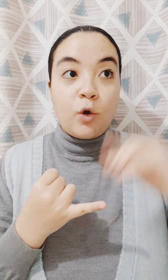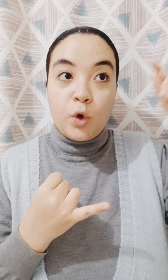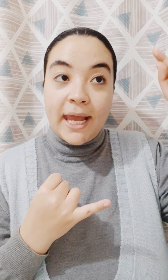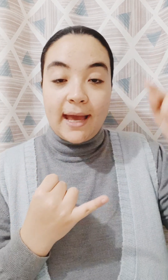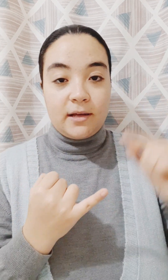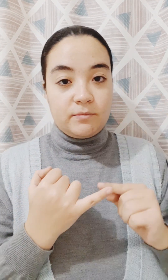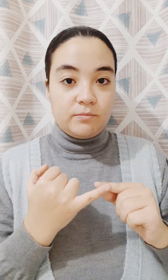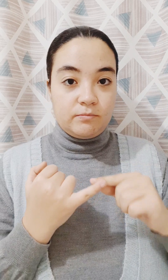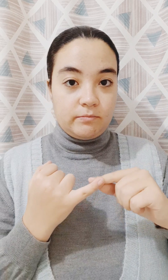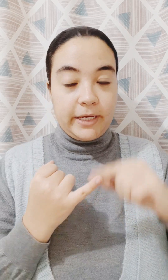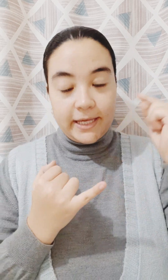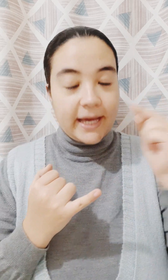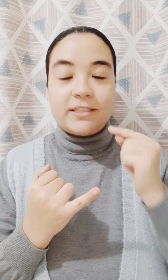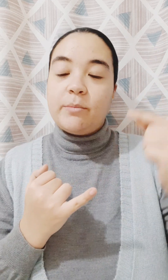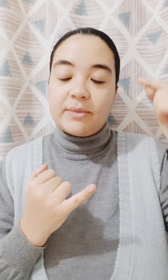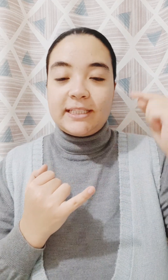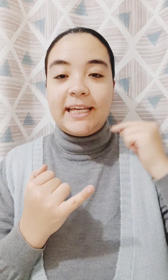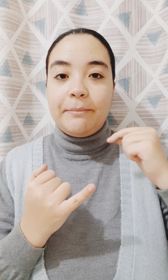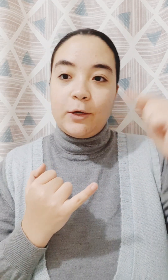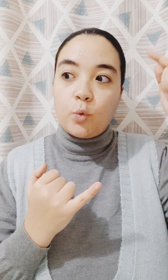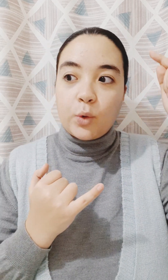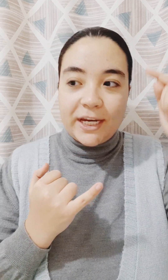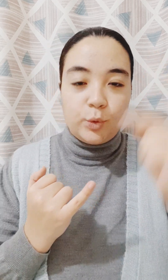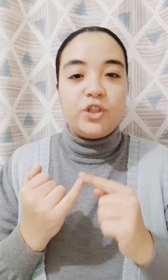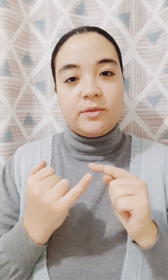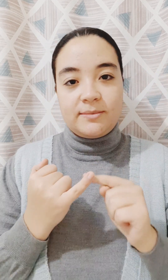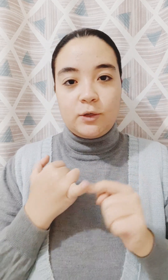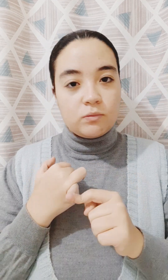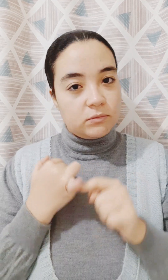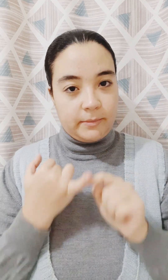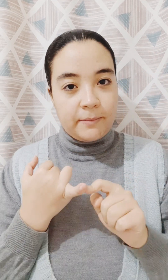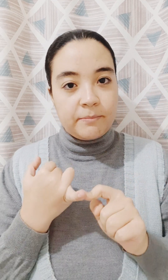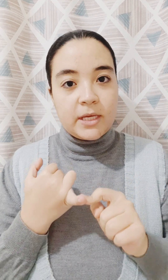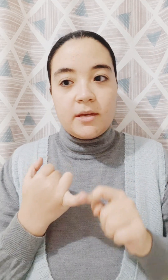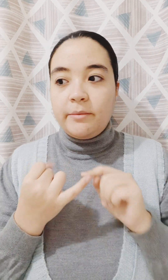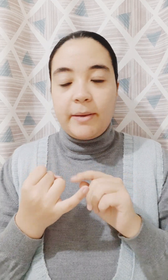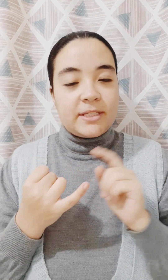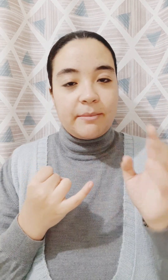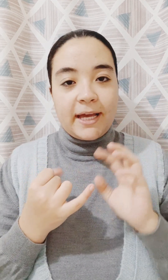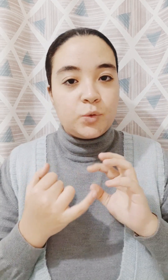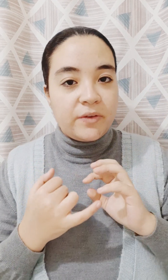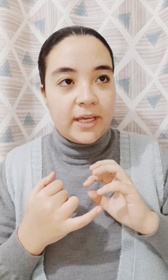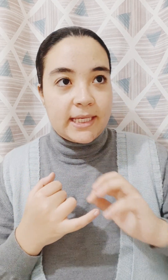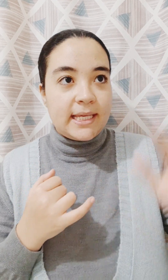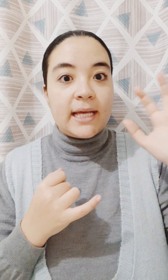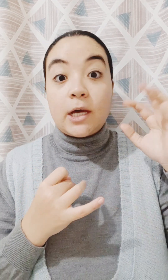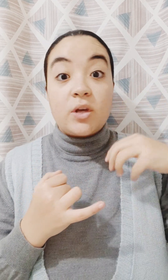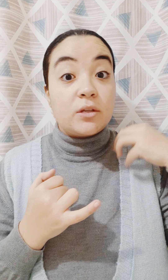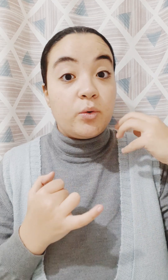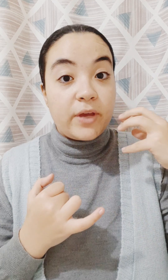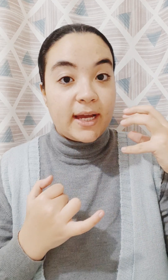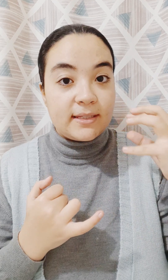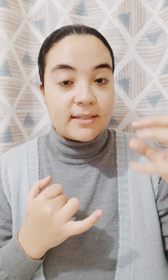كلها معنية حاجة صعبة ببساطة خيلة معاكم كانت وحشة بنسبة لكم تمام؟ مثلا حققتوش فيها انجازات او حصلوكم فيها احداث